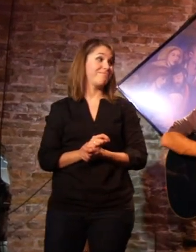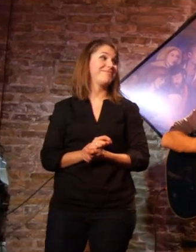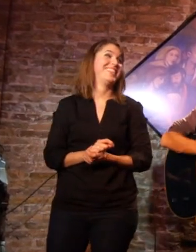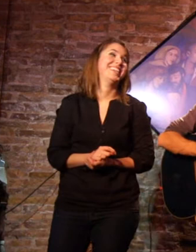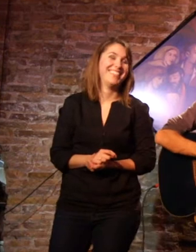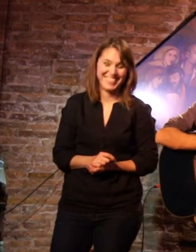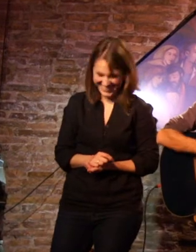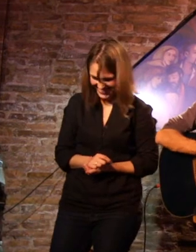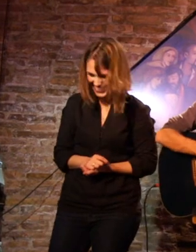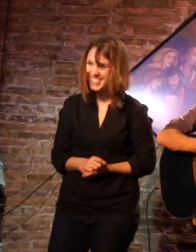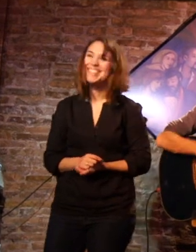¡El corazón!